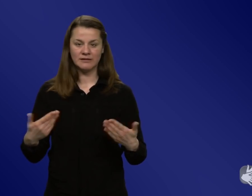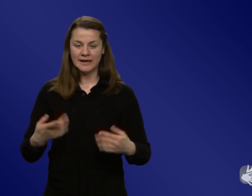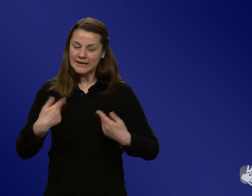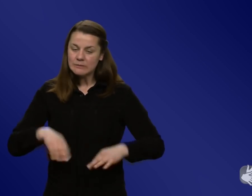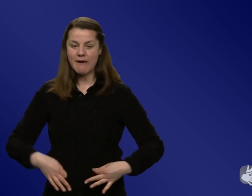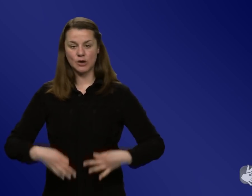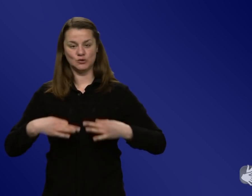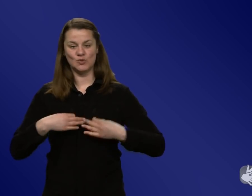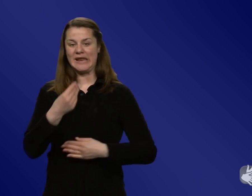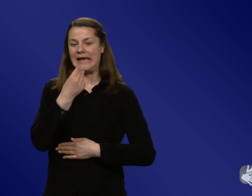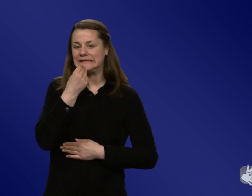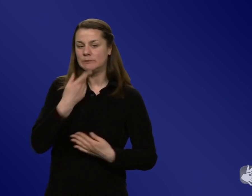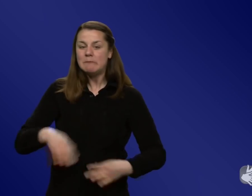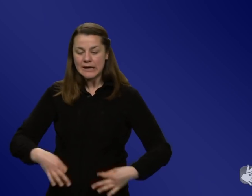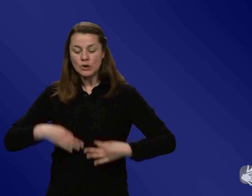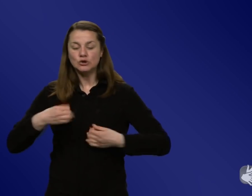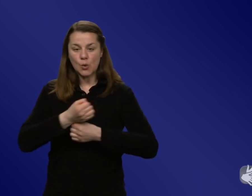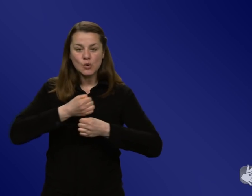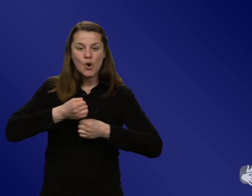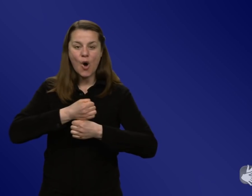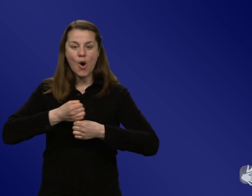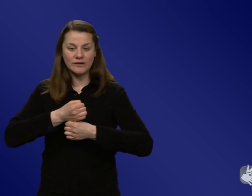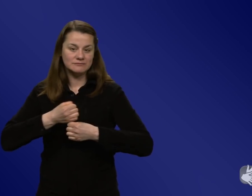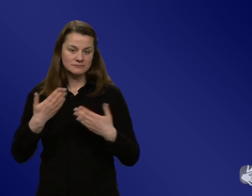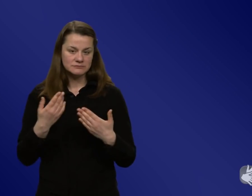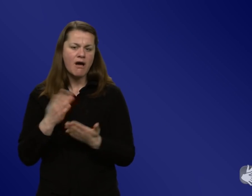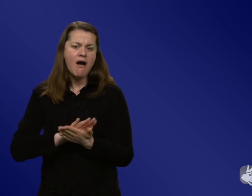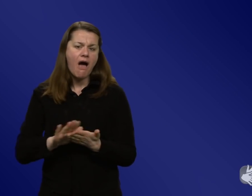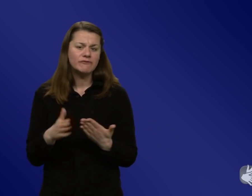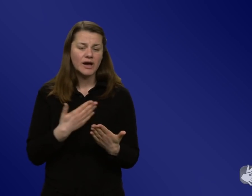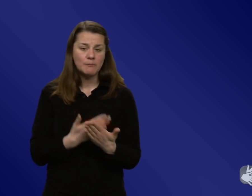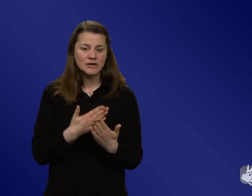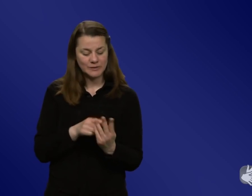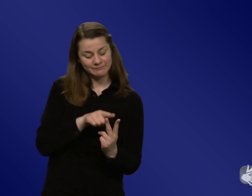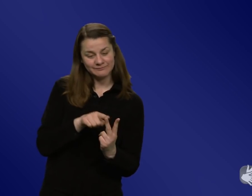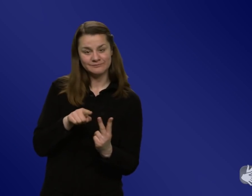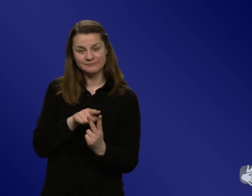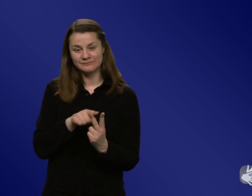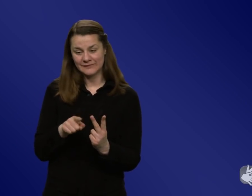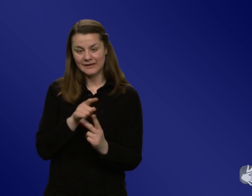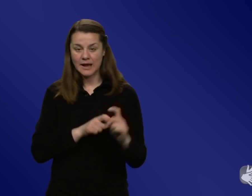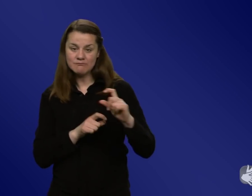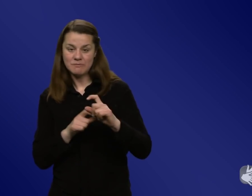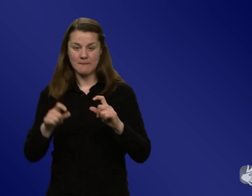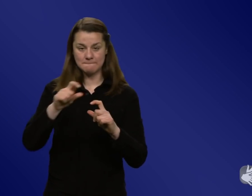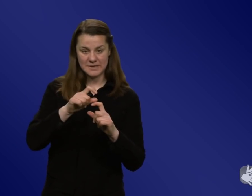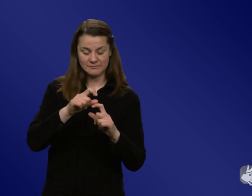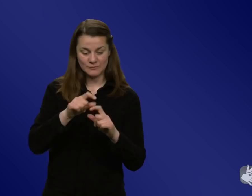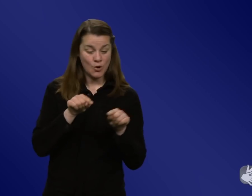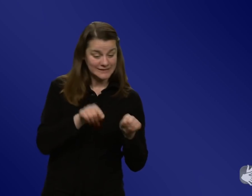können. Auch wieder so als ein Beispiel. Und die zwei Ansätze können sich auch ergänzen. Ich will jetzt auch gar nicht das eine verteufeln, weil ich